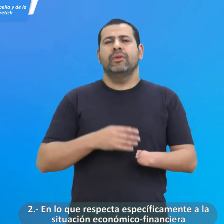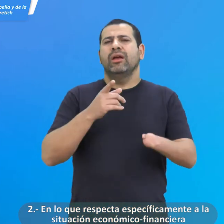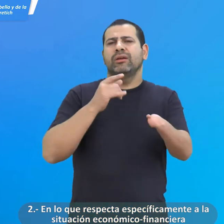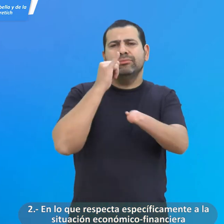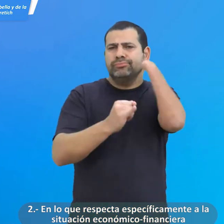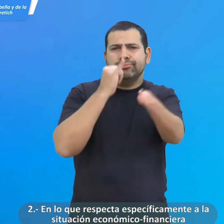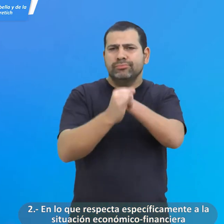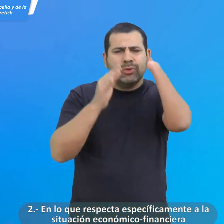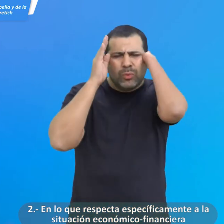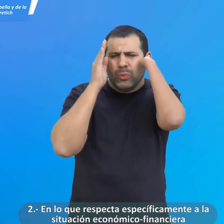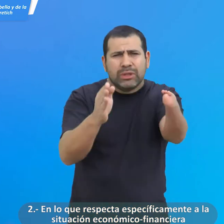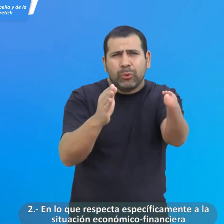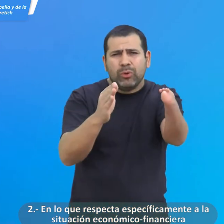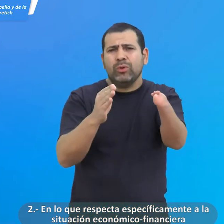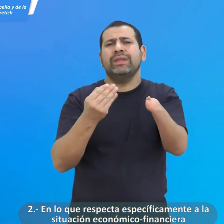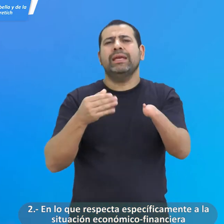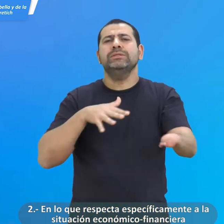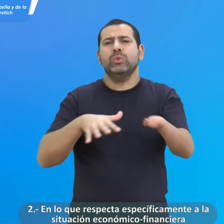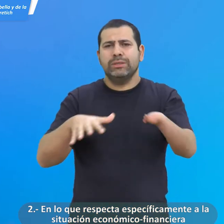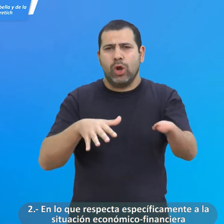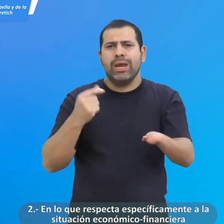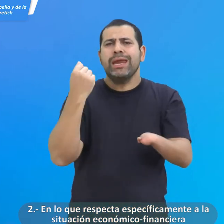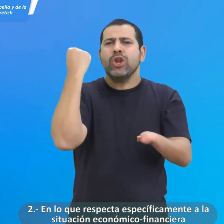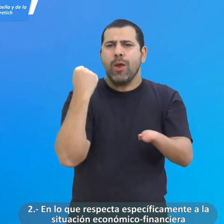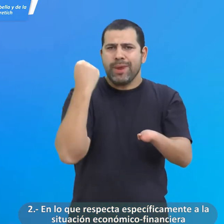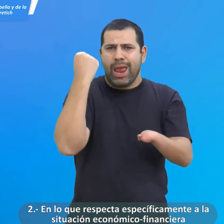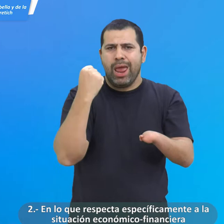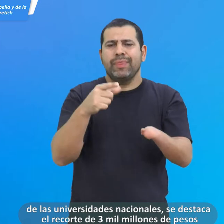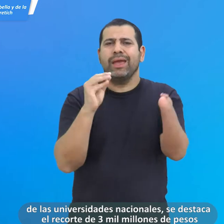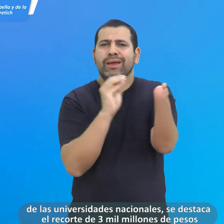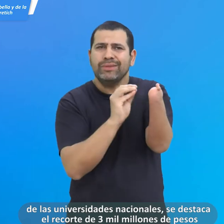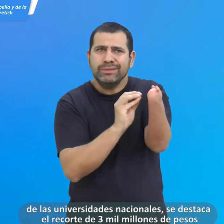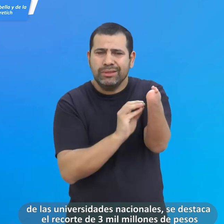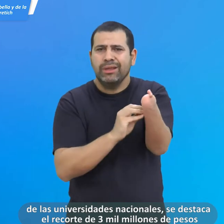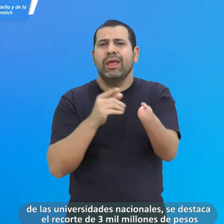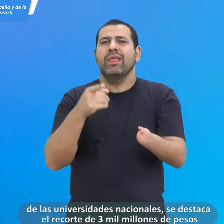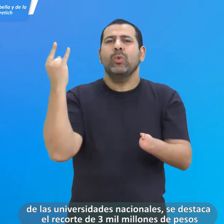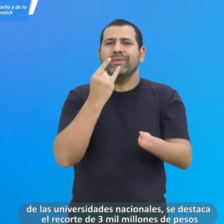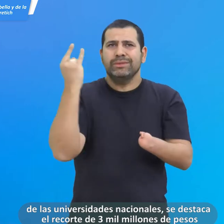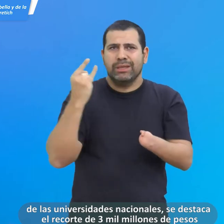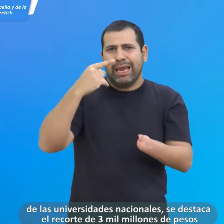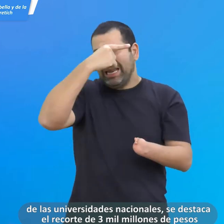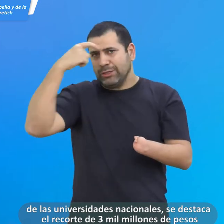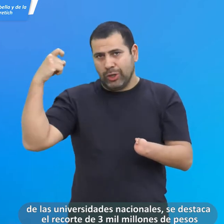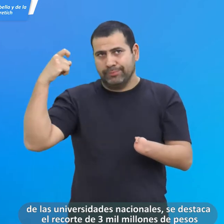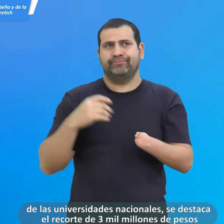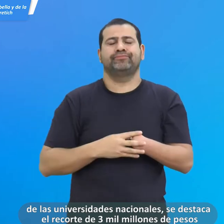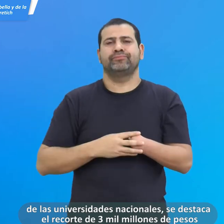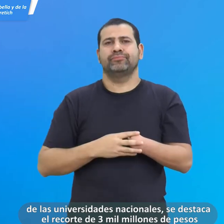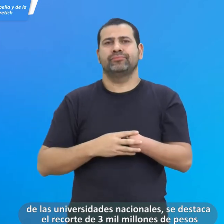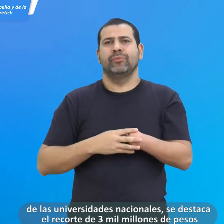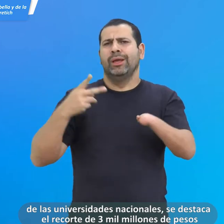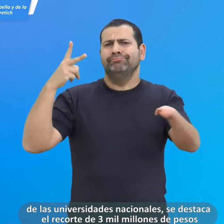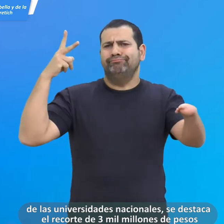En lo que respecta específicamente a la situación económico-financiera de las universidades nacionales,